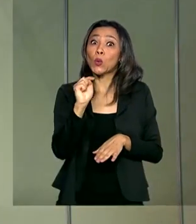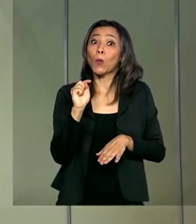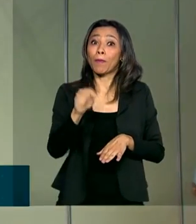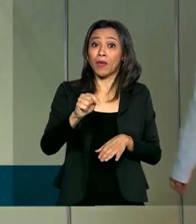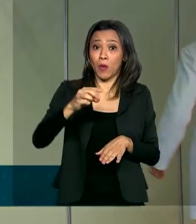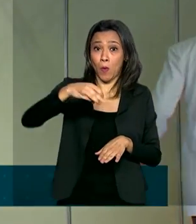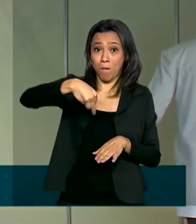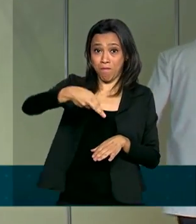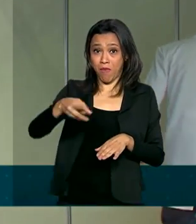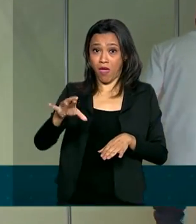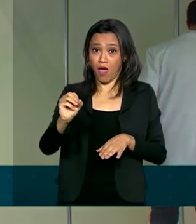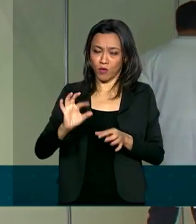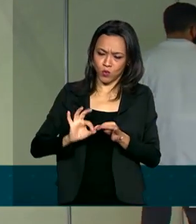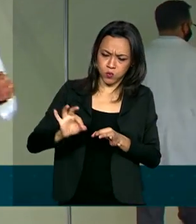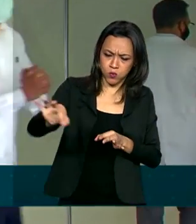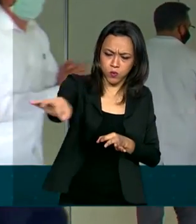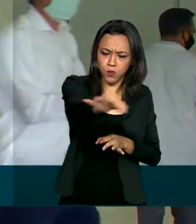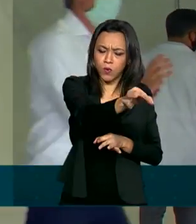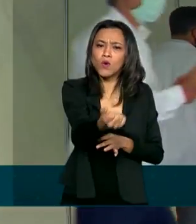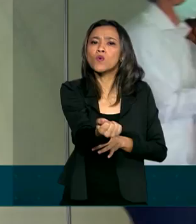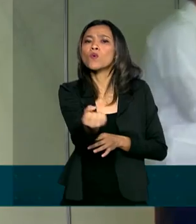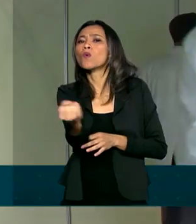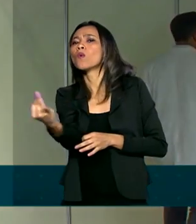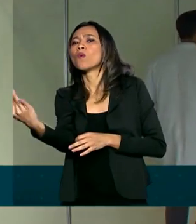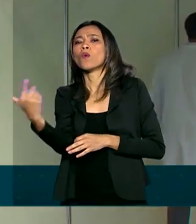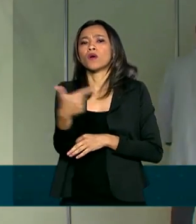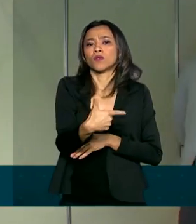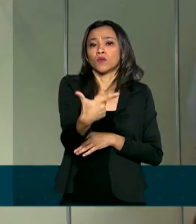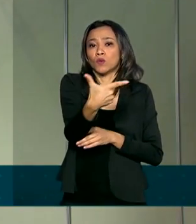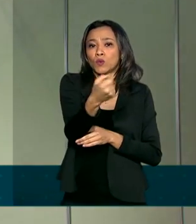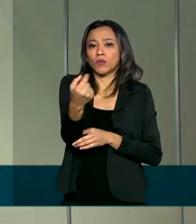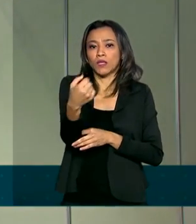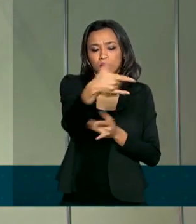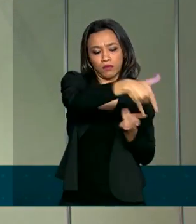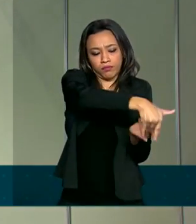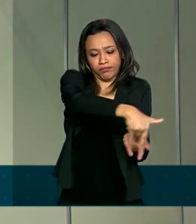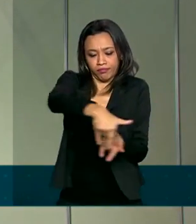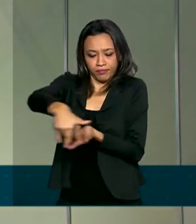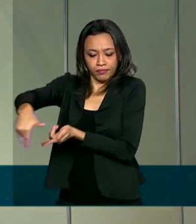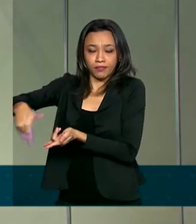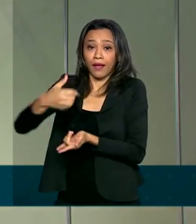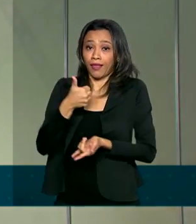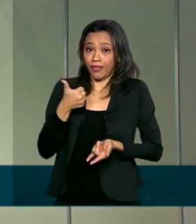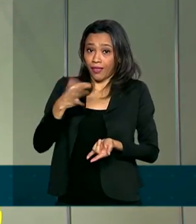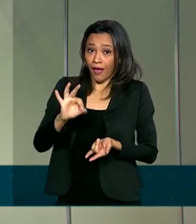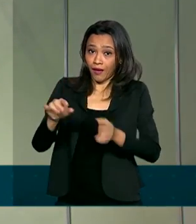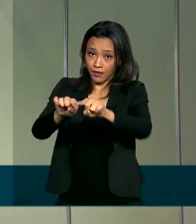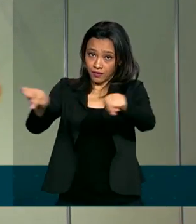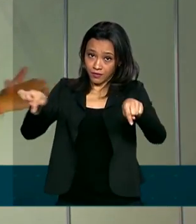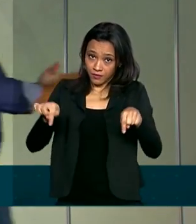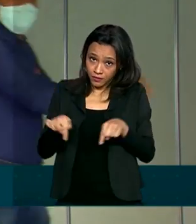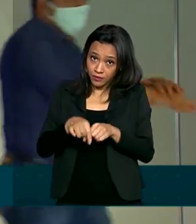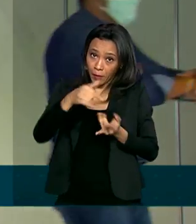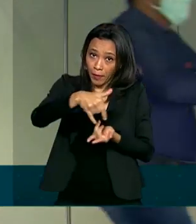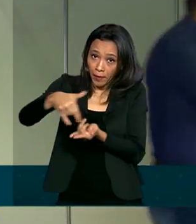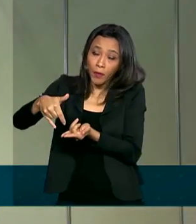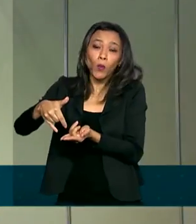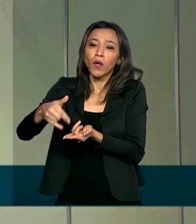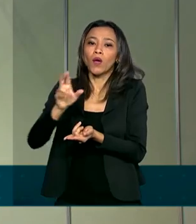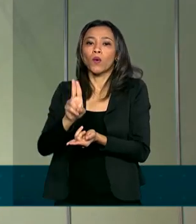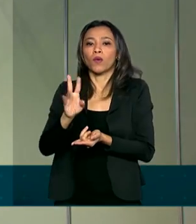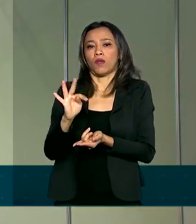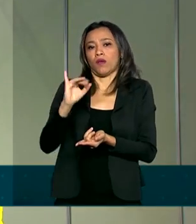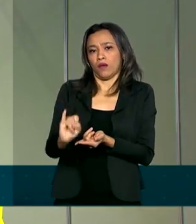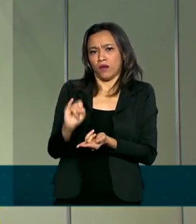área que abrigam 200 leitos de internação, sendo 10 deles de UTI. Esse hospital de campanha de